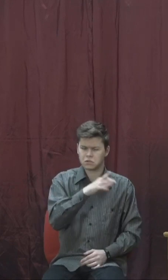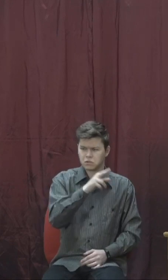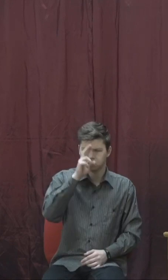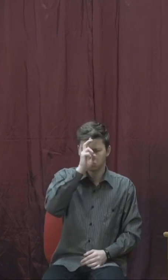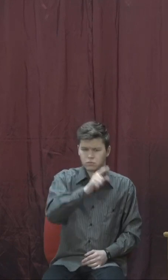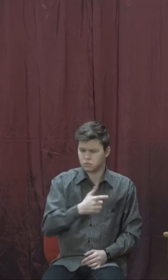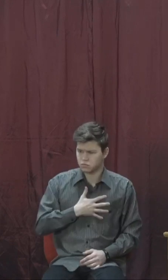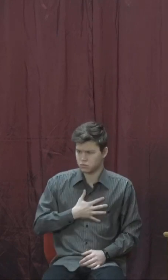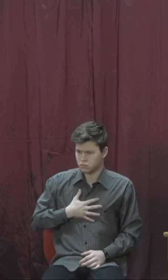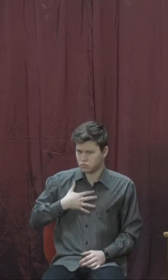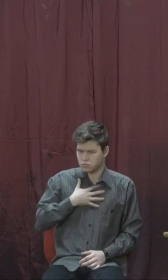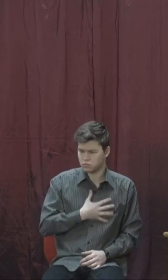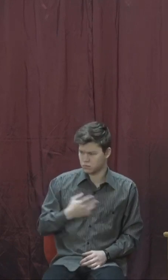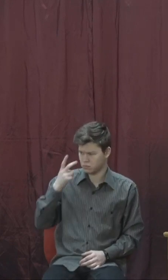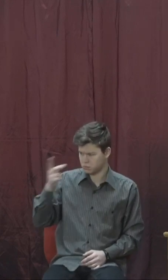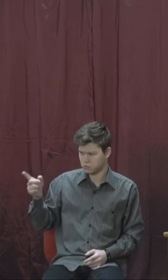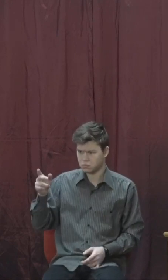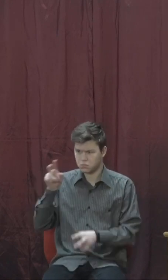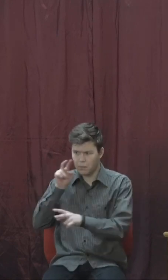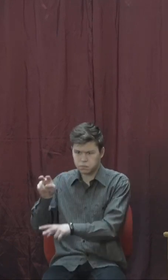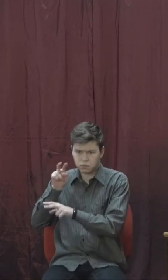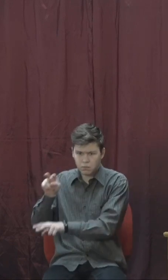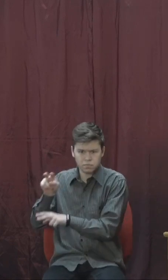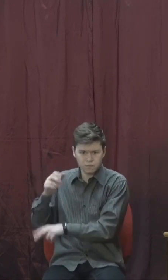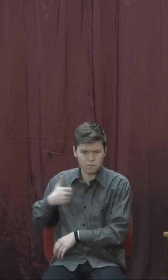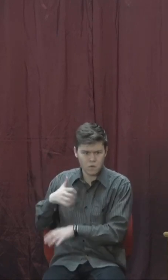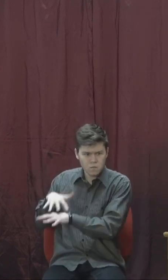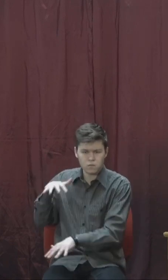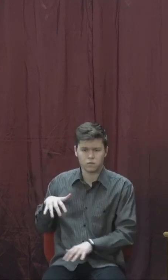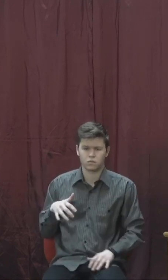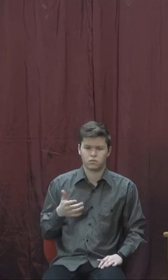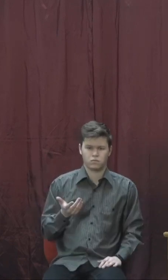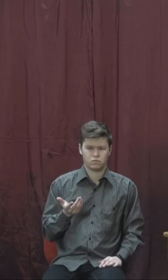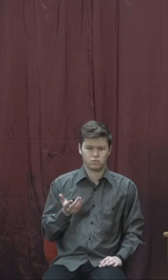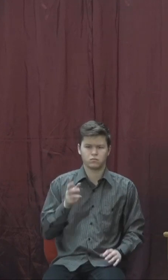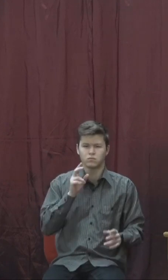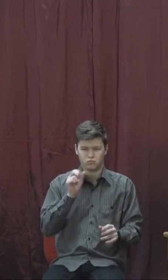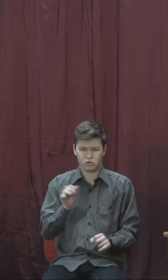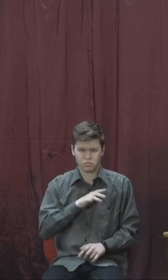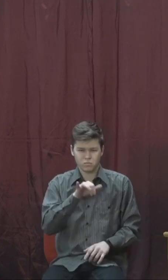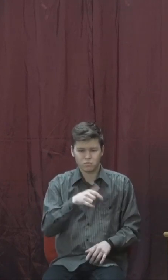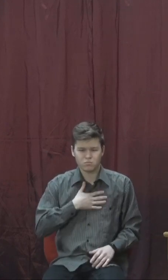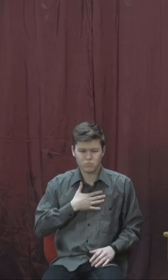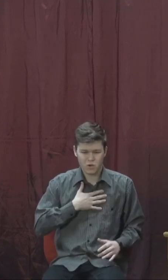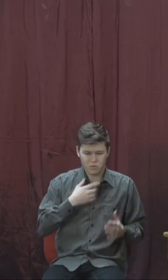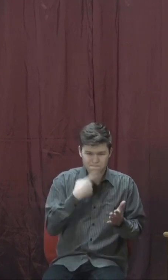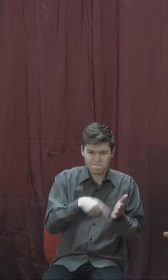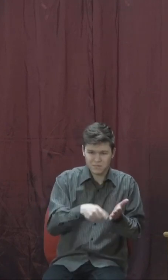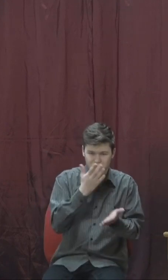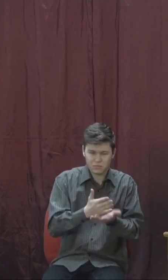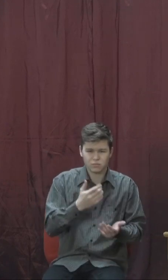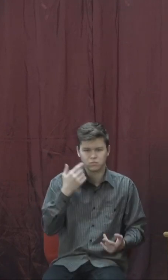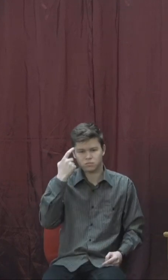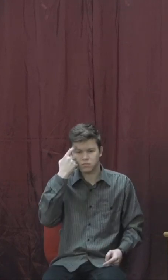царя про ту річ. І він покликав свій слуг та й сказав до них, «Чи не розповідайте мені, хто з наших зраджує